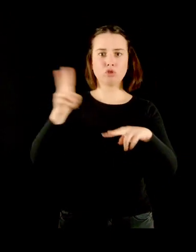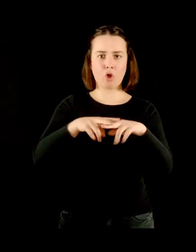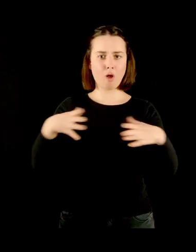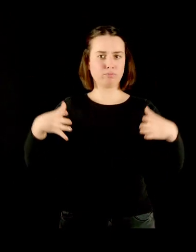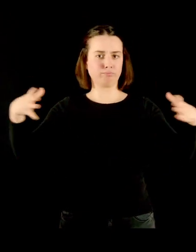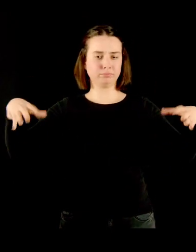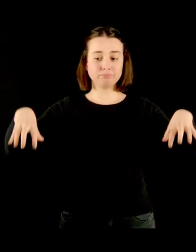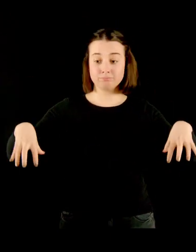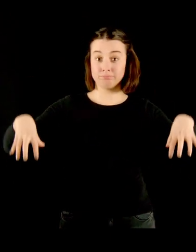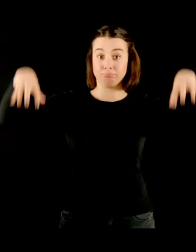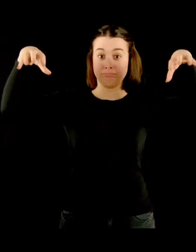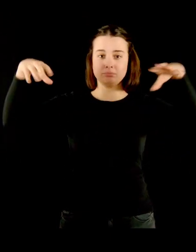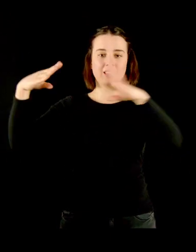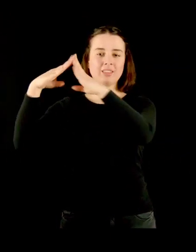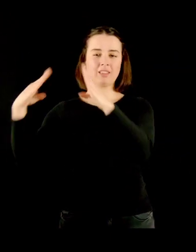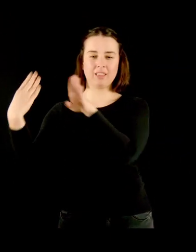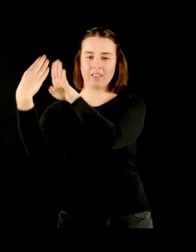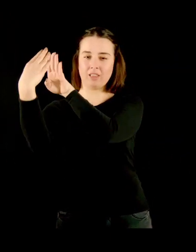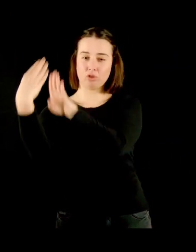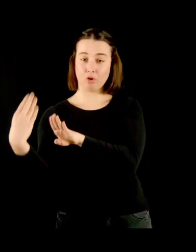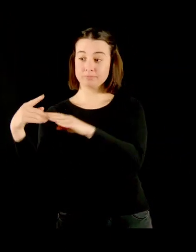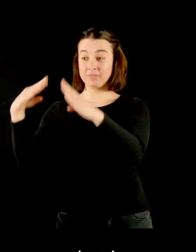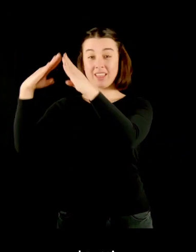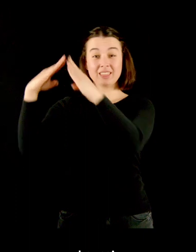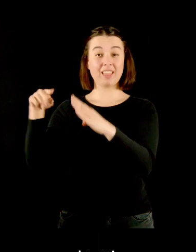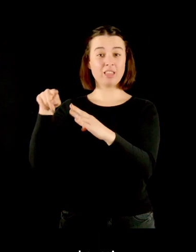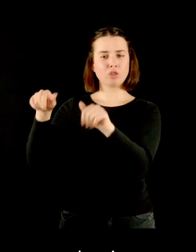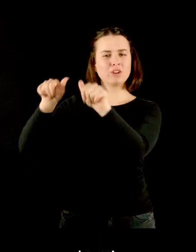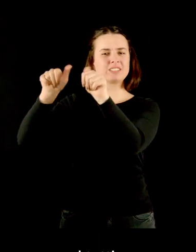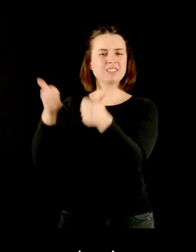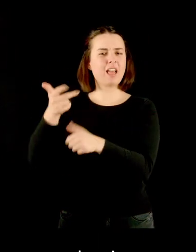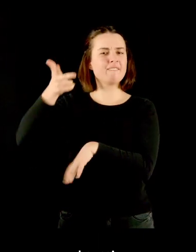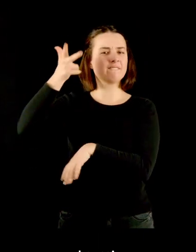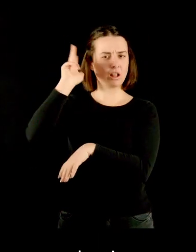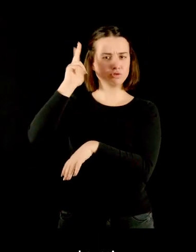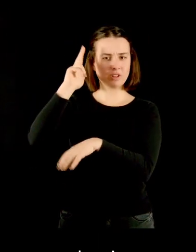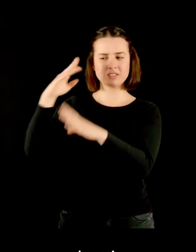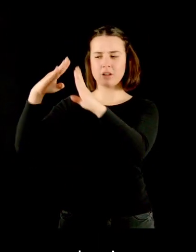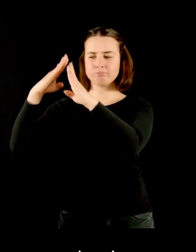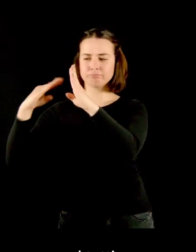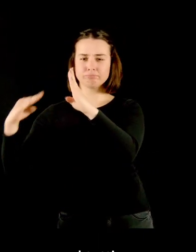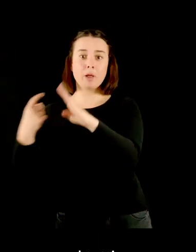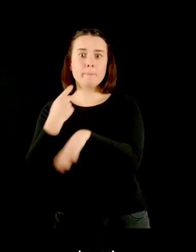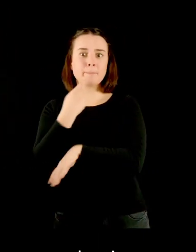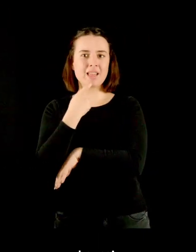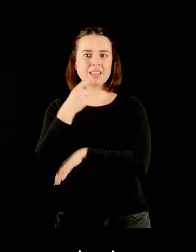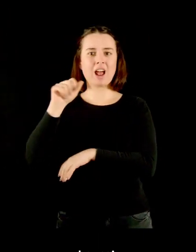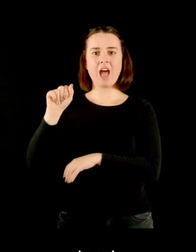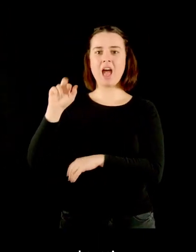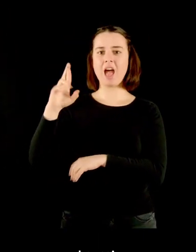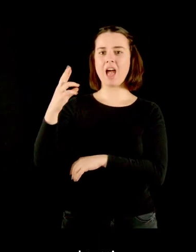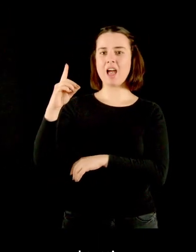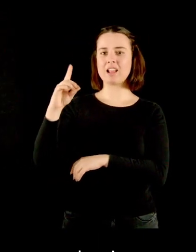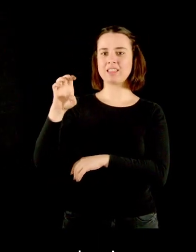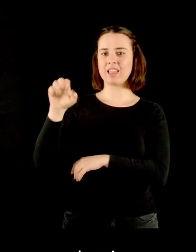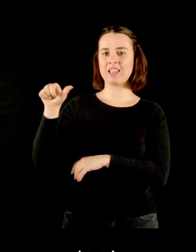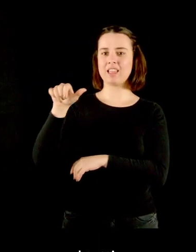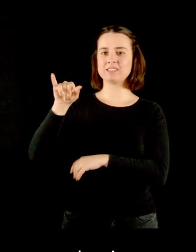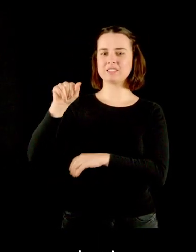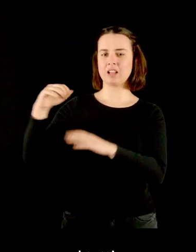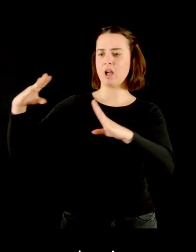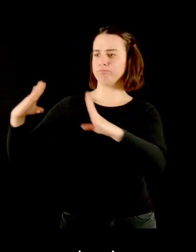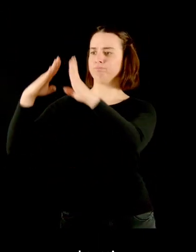due torri con tetto a padiglione. I tetti vengono realizzati alla francese, con fal di